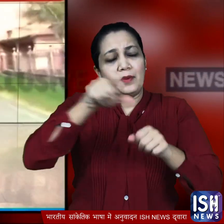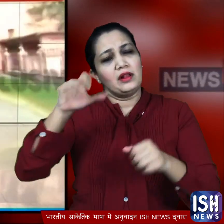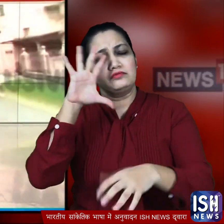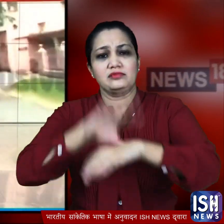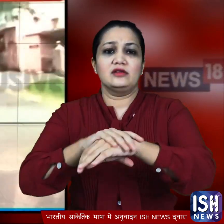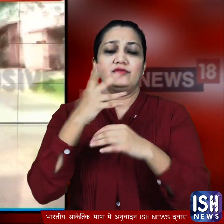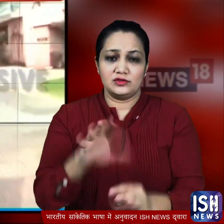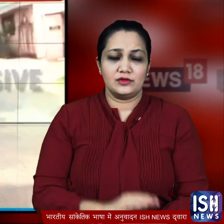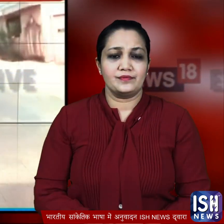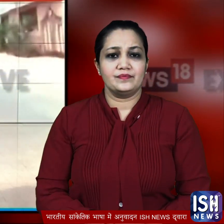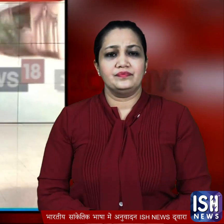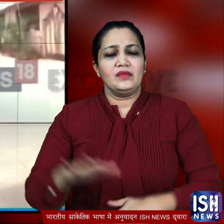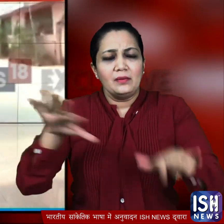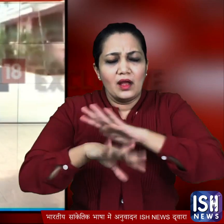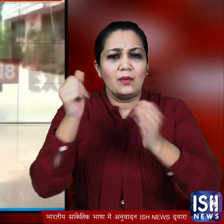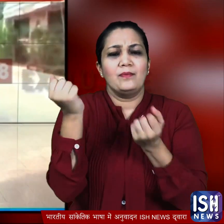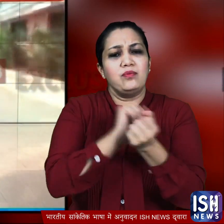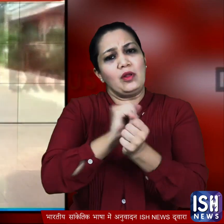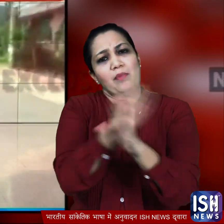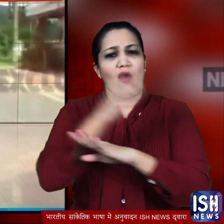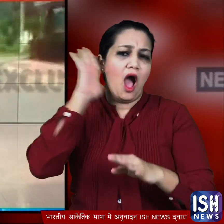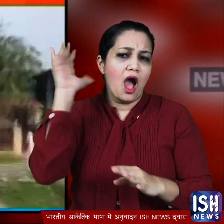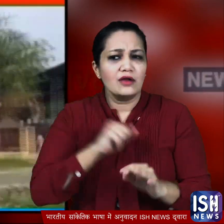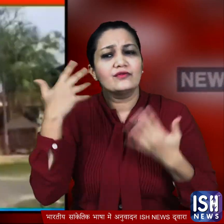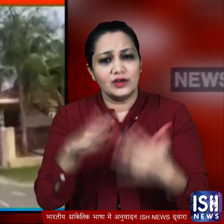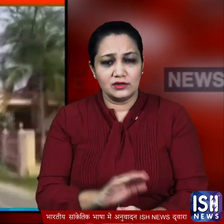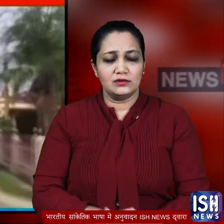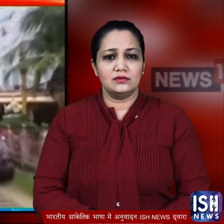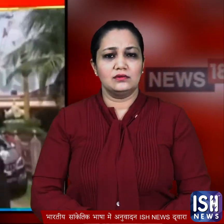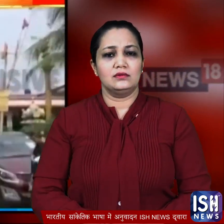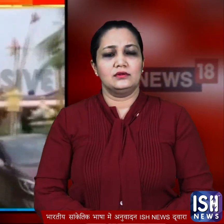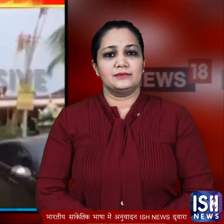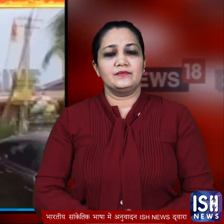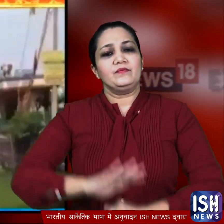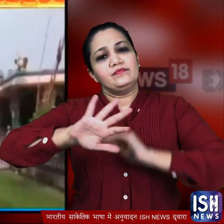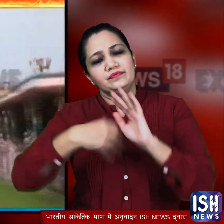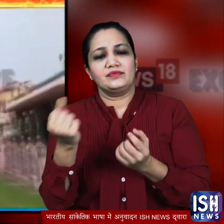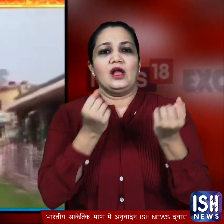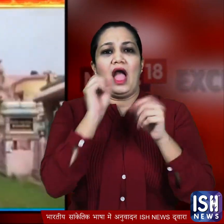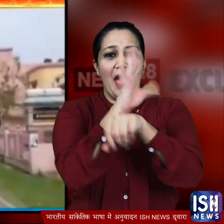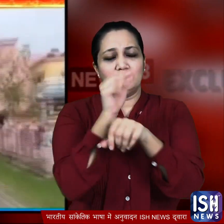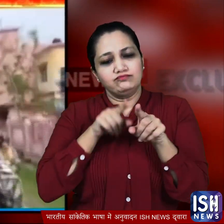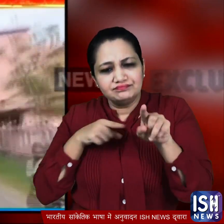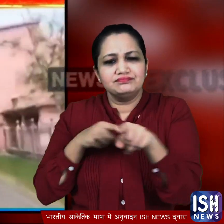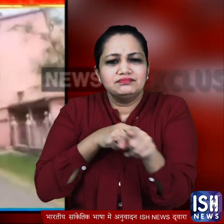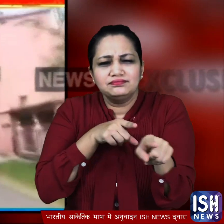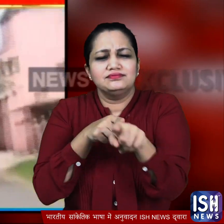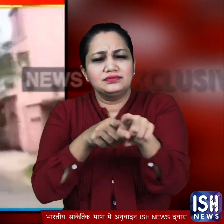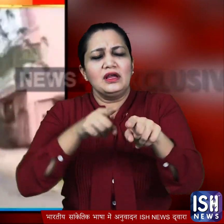आरोपियों की इस चाल की भनक पुलिस को पहले ही लग चुकी नहीं जिसके बाद वो उस एम्बुलेंस के पीछे लग गई काफी दूर तक